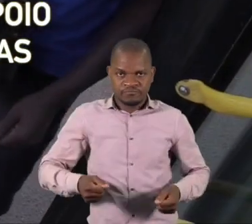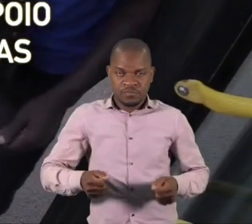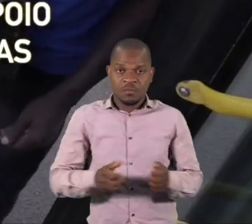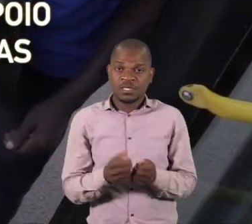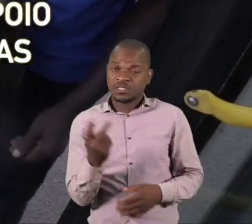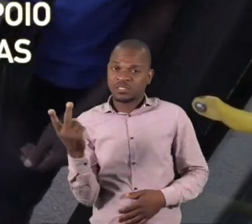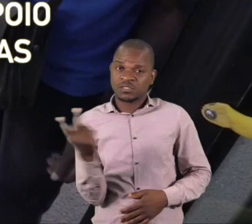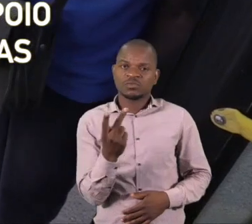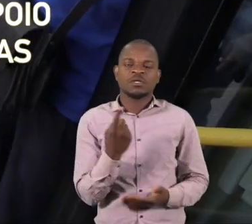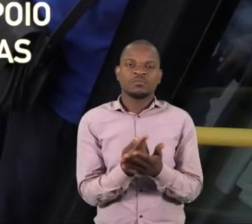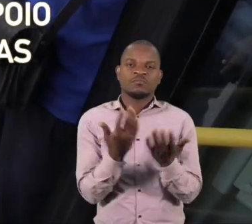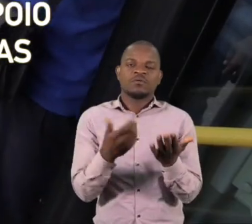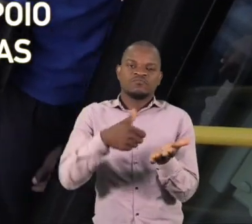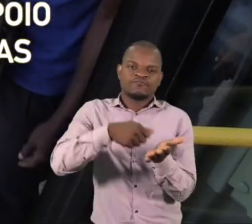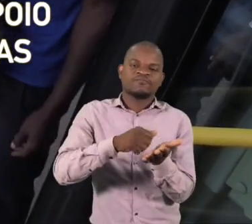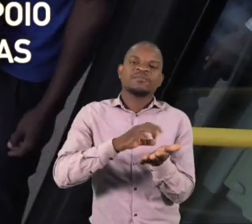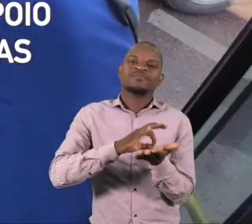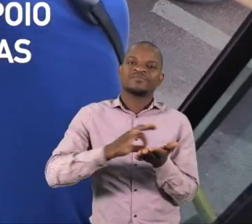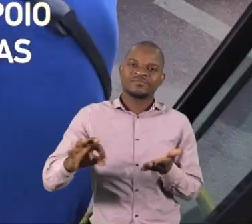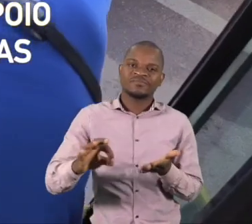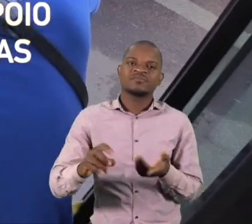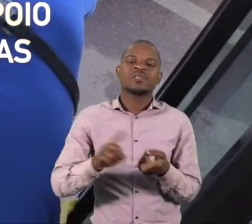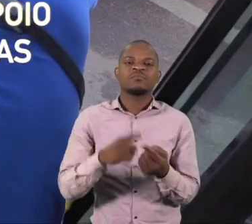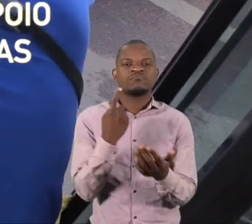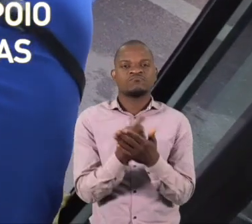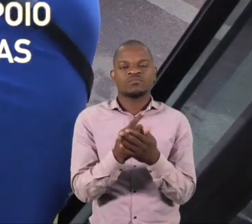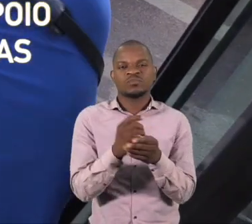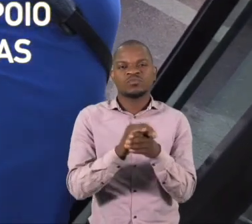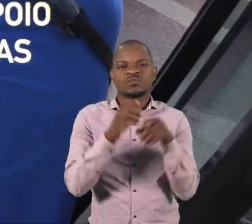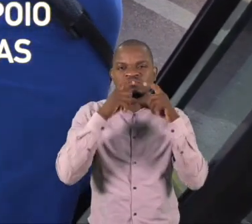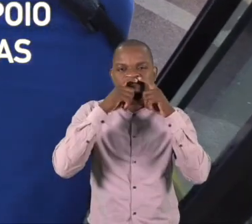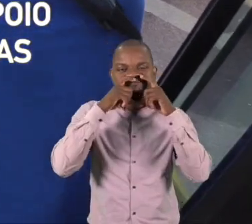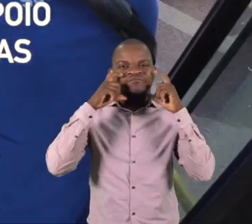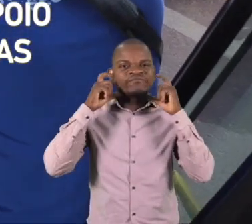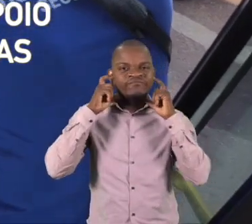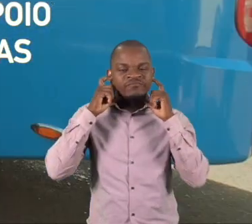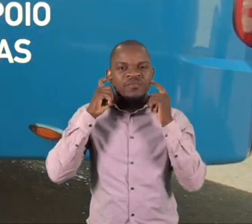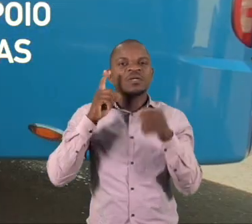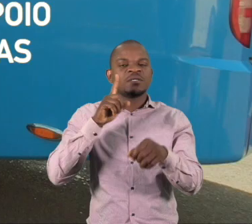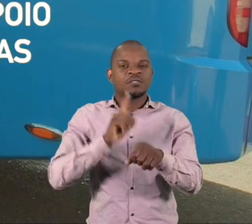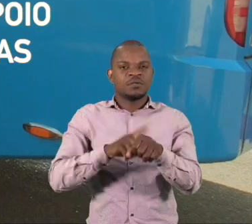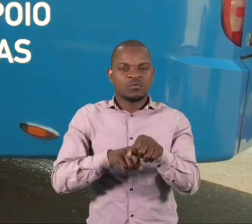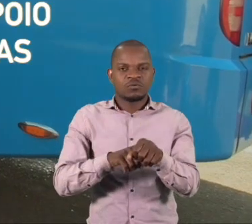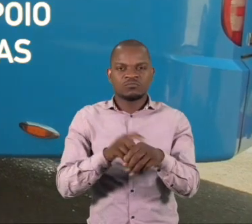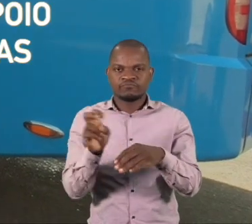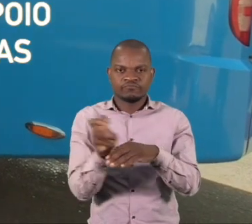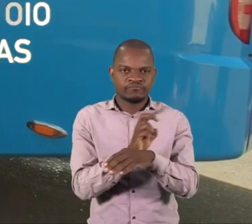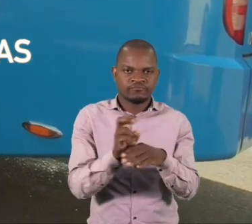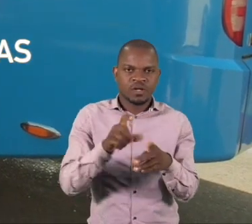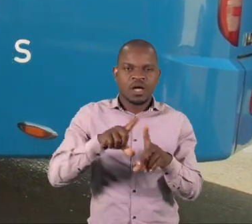e o passageiro devem desinfectar as mãos. Ambos devem usar máscara de proteção enquanto todo o processo de apoio